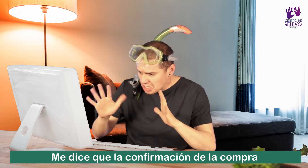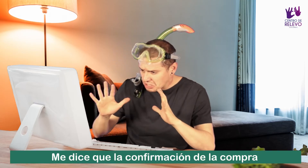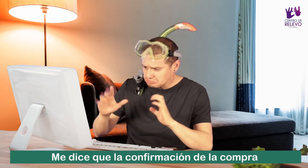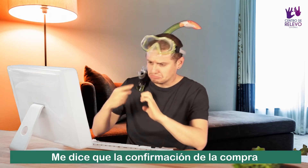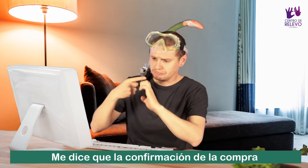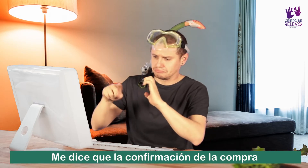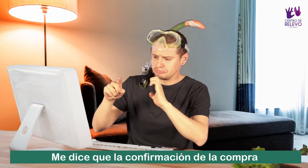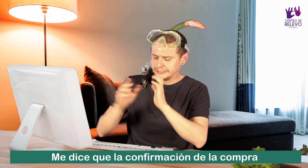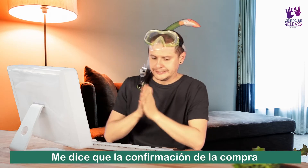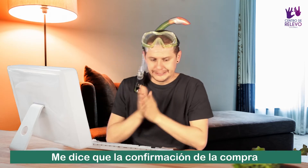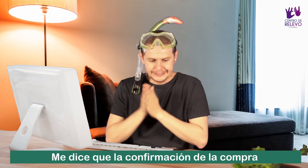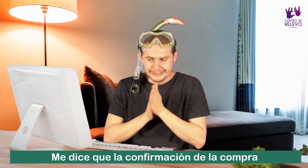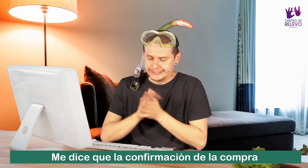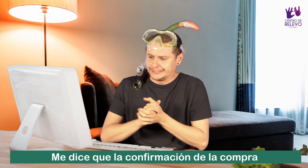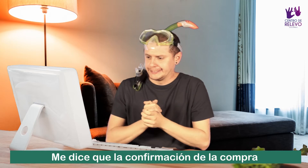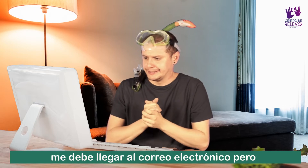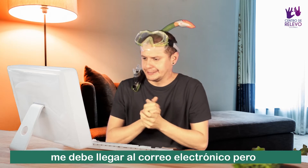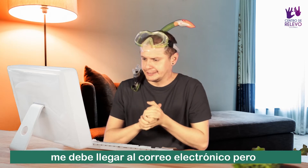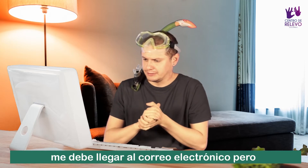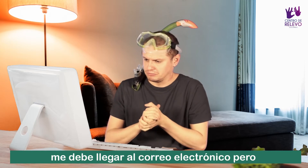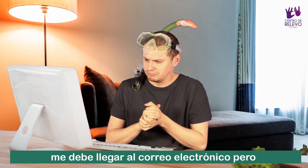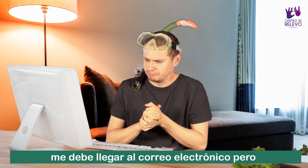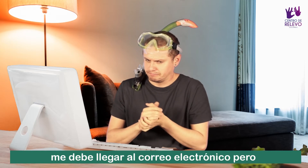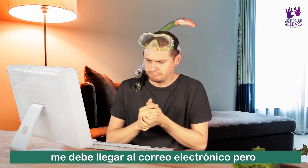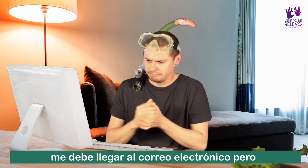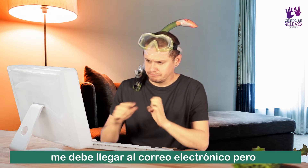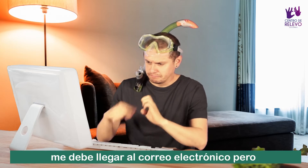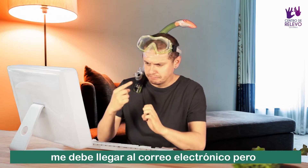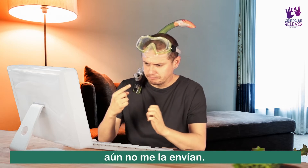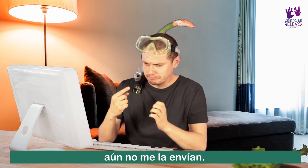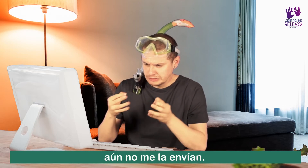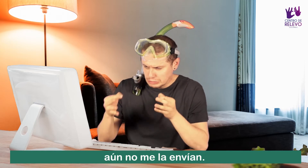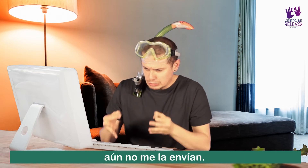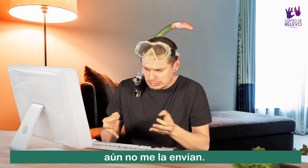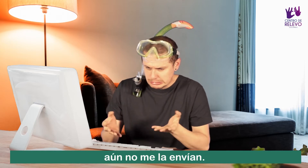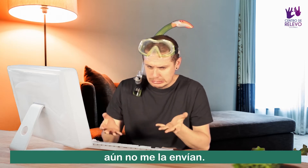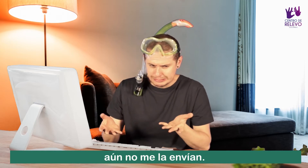Me dice que la confirmación de la compra me debe llegar al correo electrónico, pero aún no me la envía.